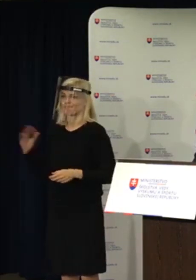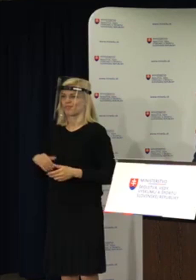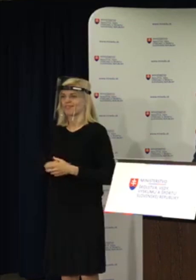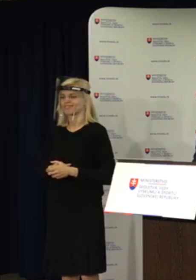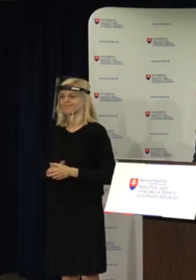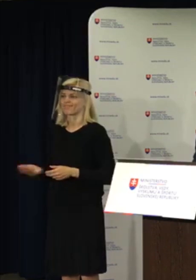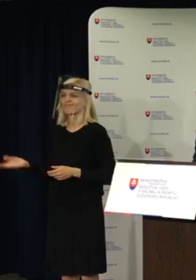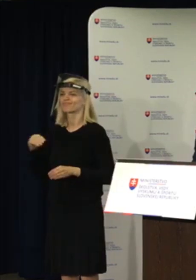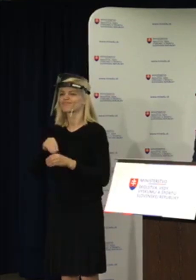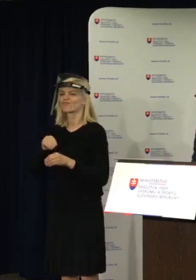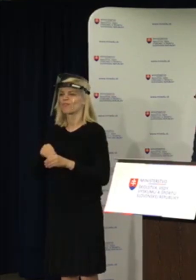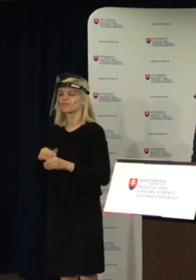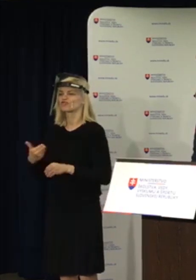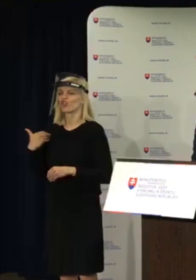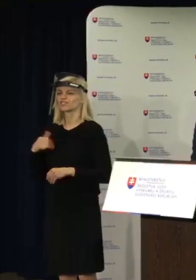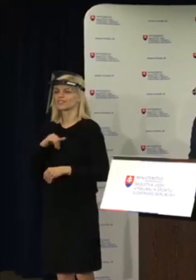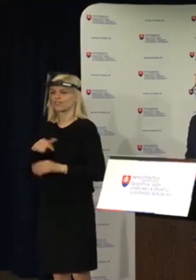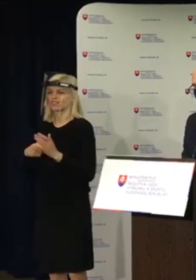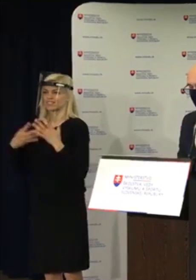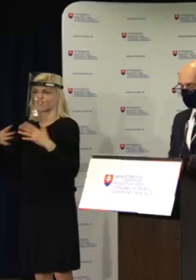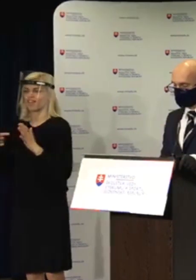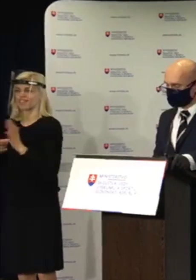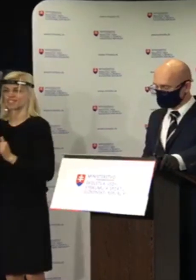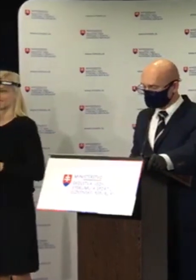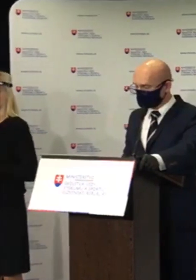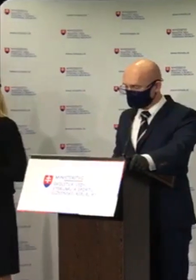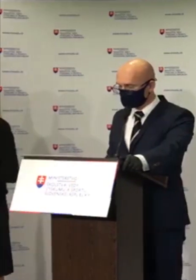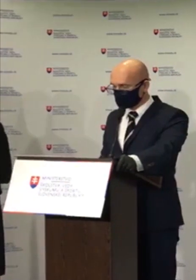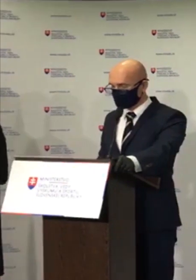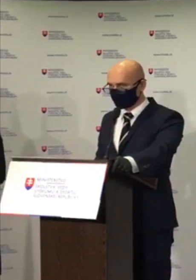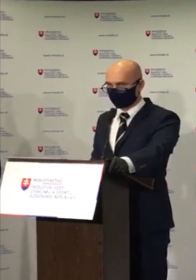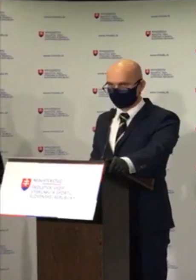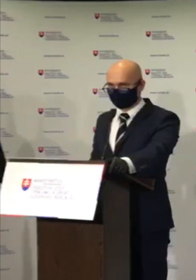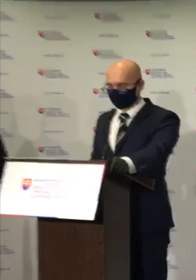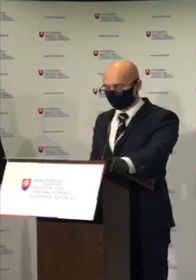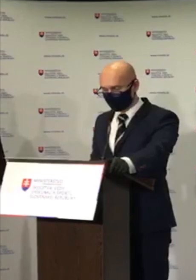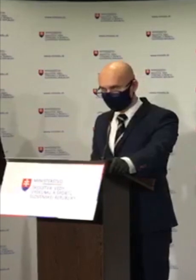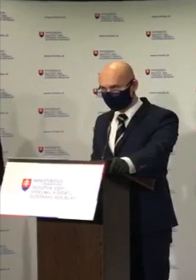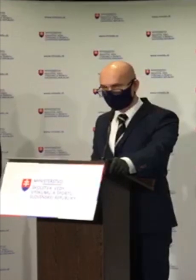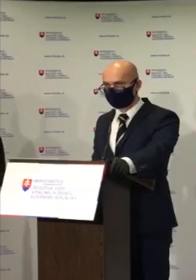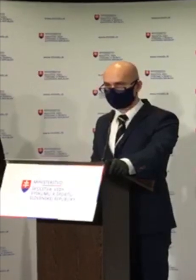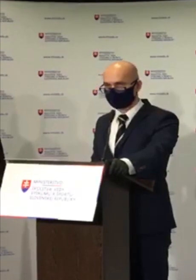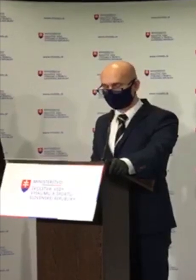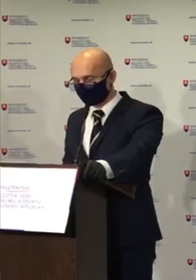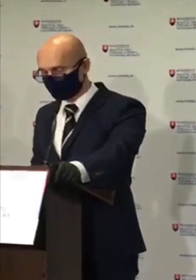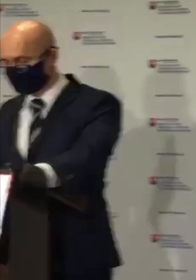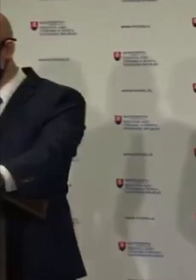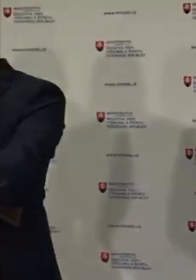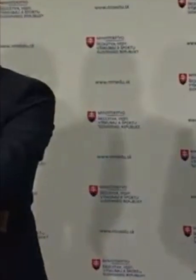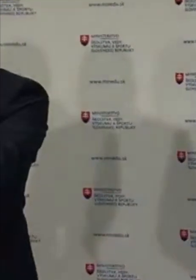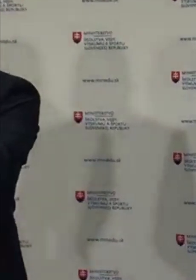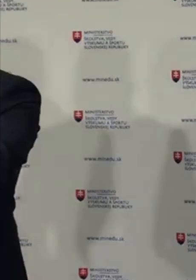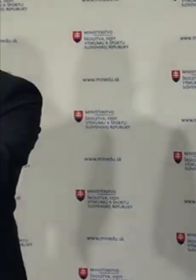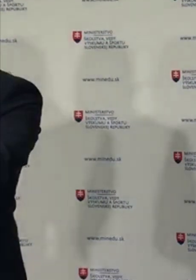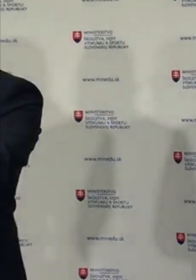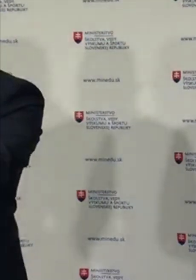Takže maturita v škôlskom roku 2019-2020 pre všetky druhy stredných škôl. Gymnázia, stredné odborné